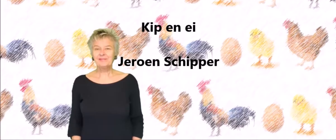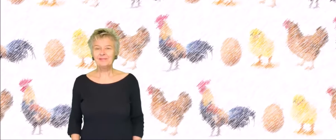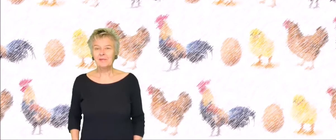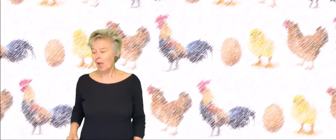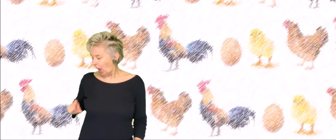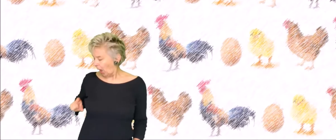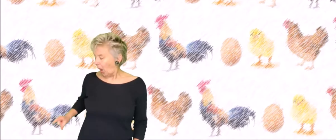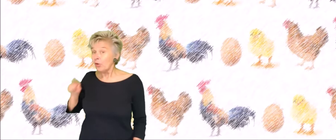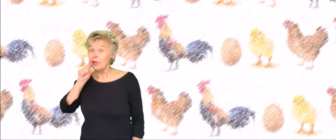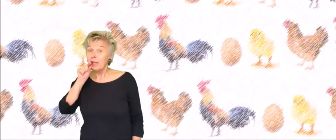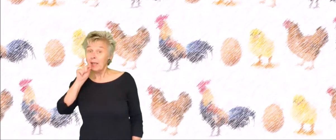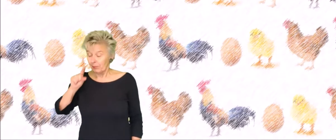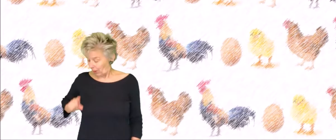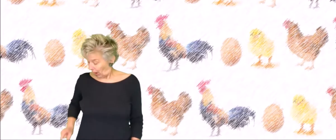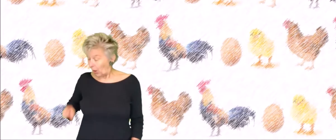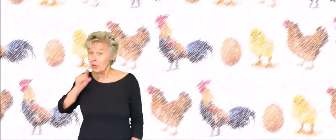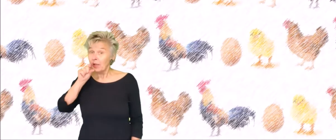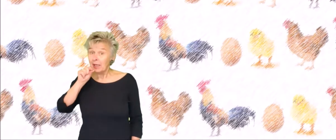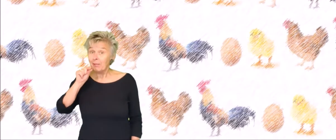Uit een